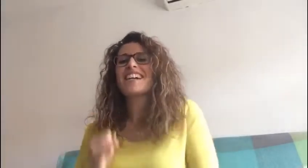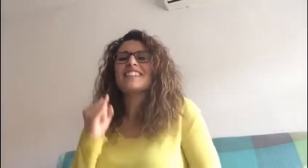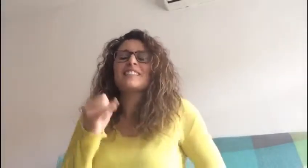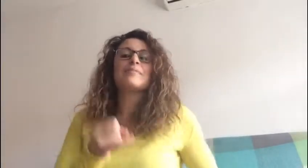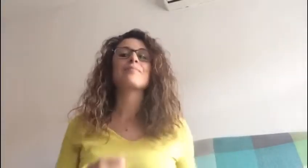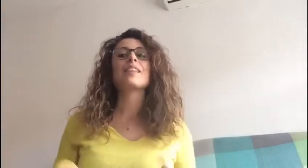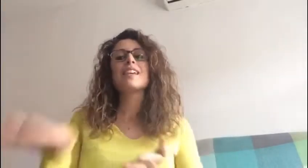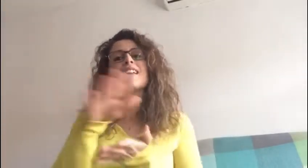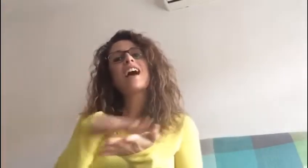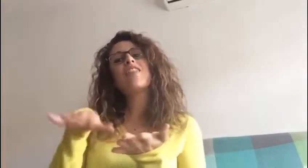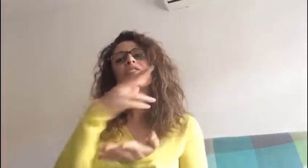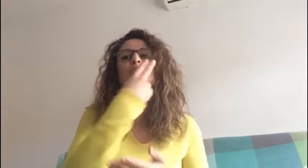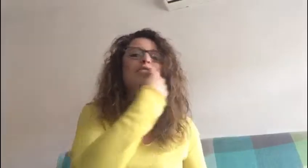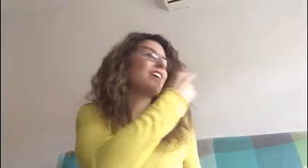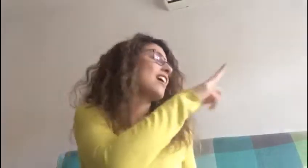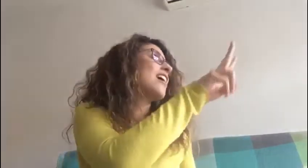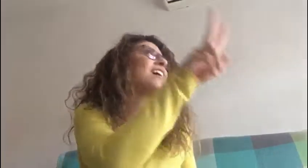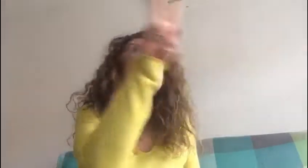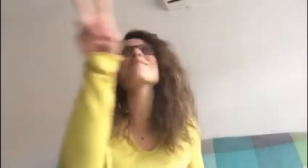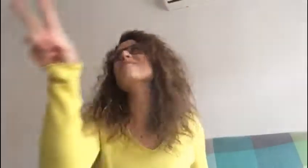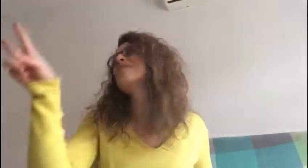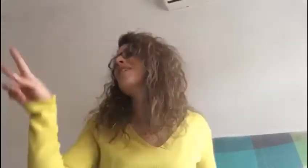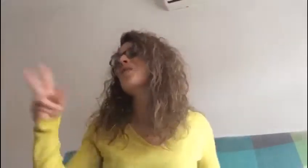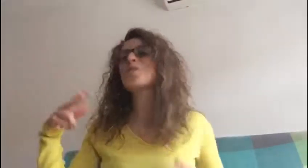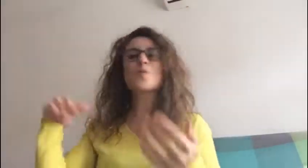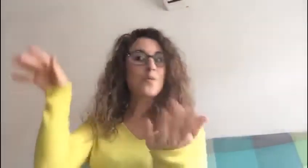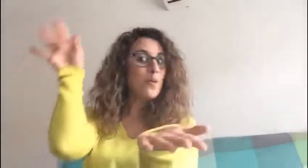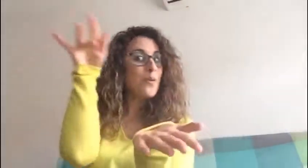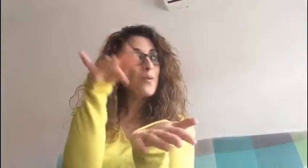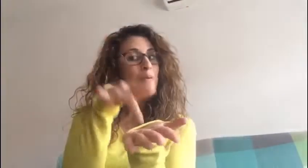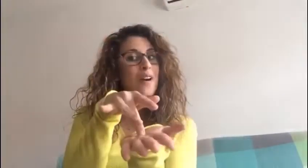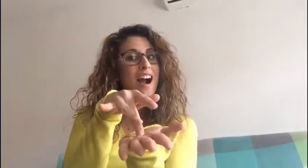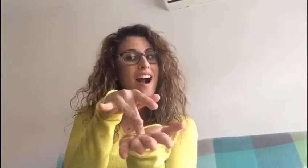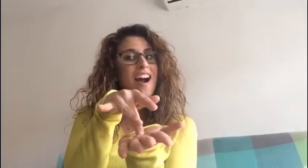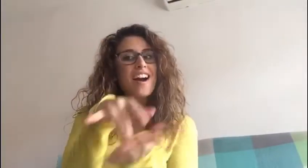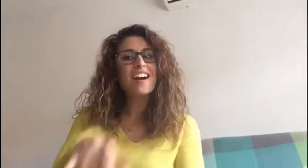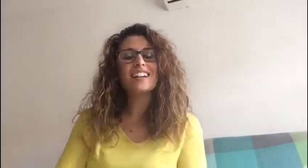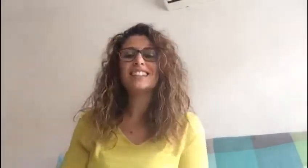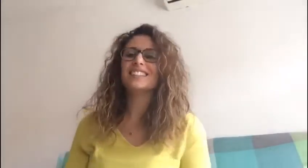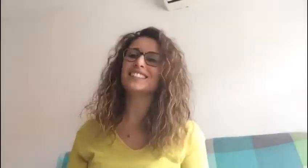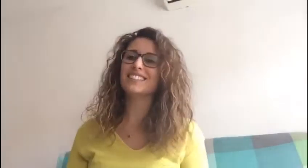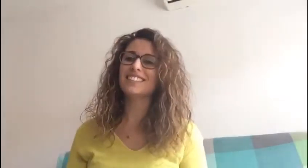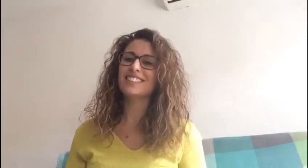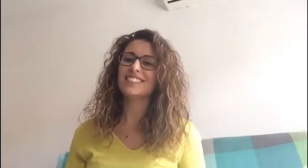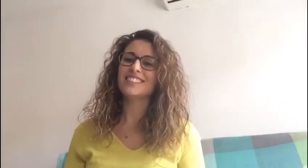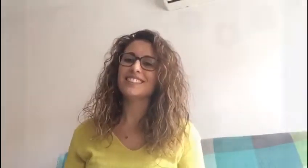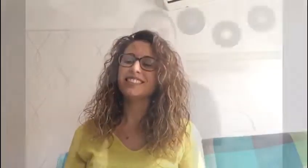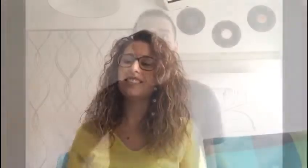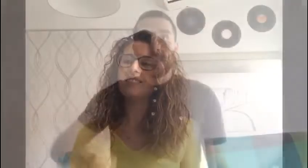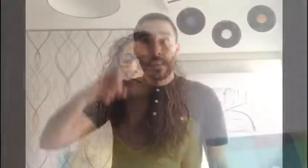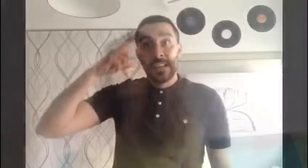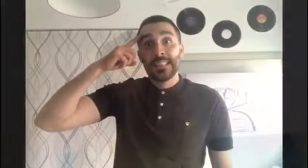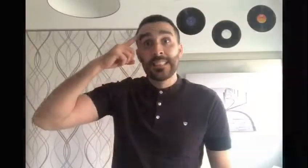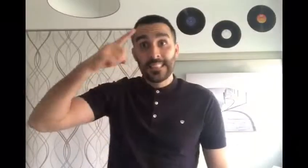girando siempre en un lugar Sé